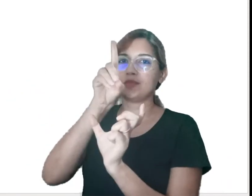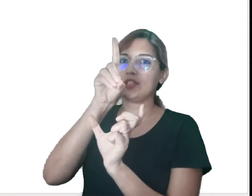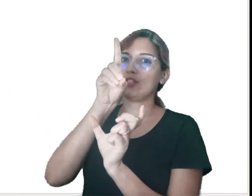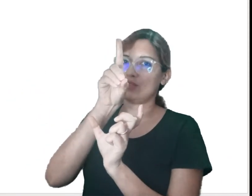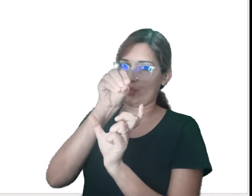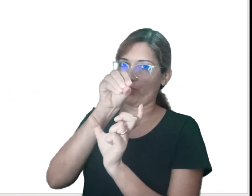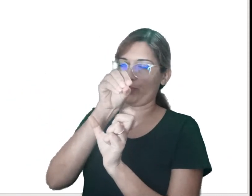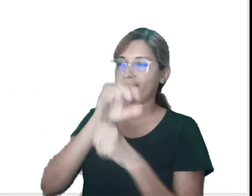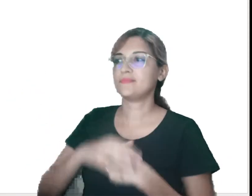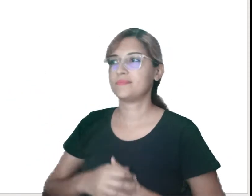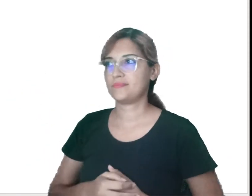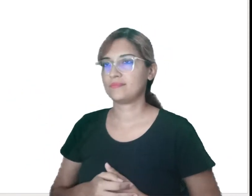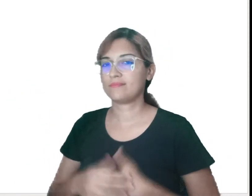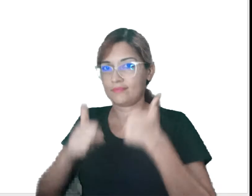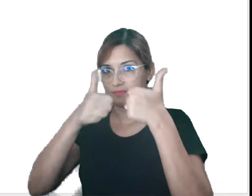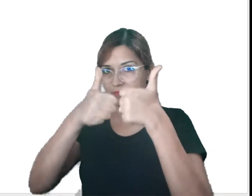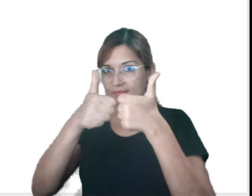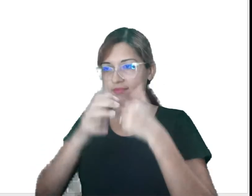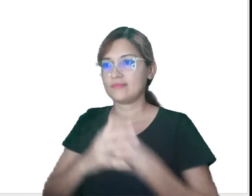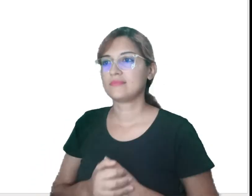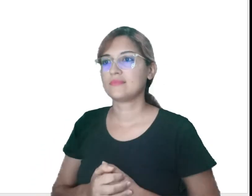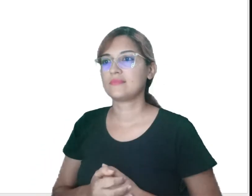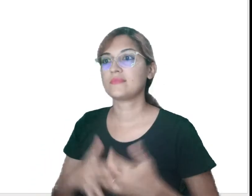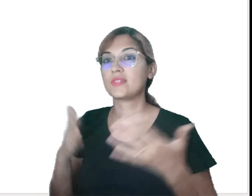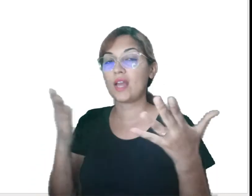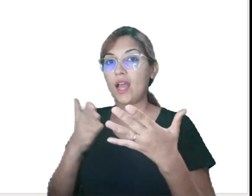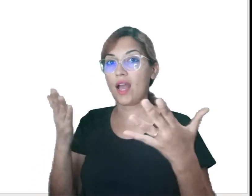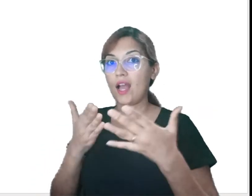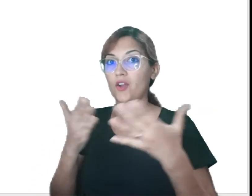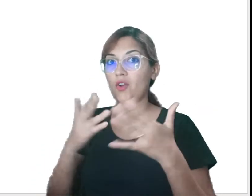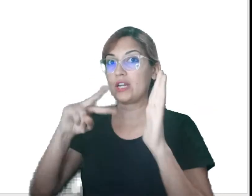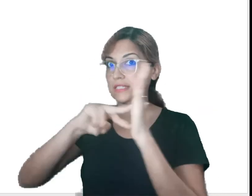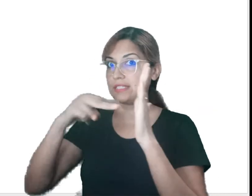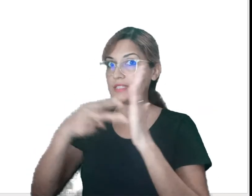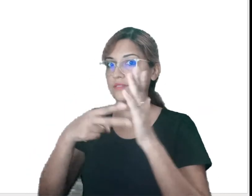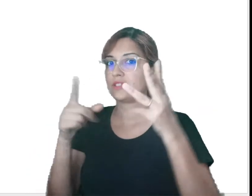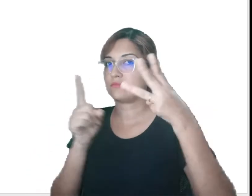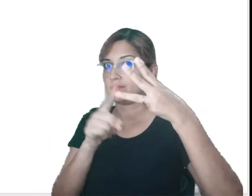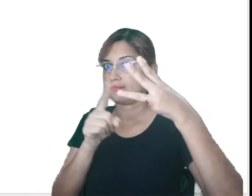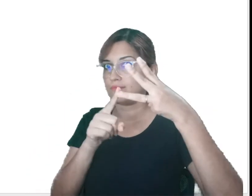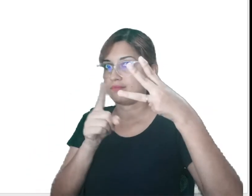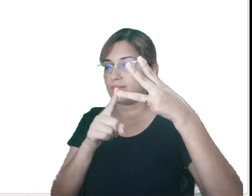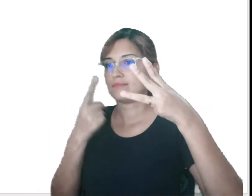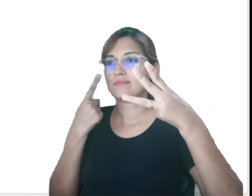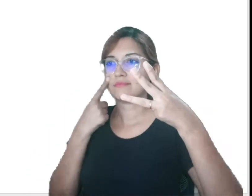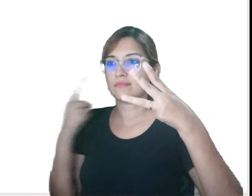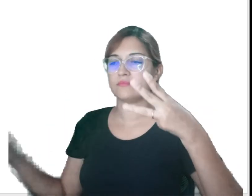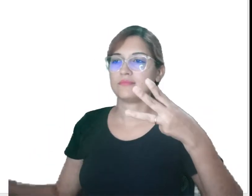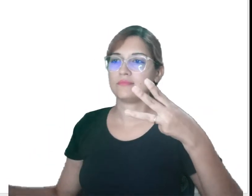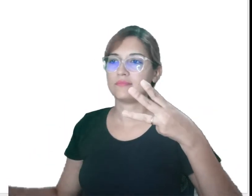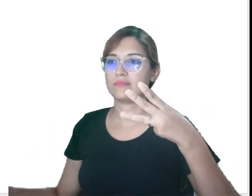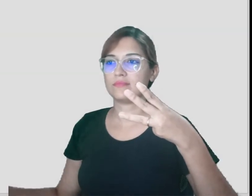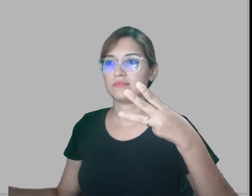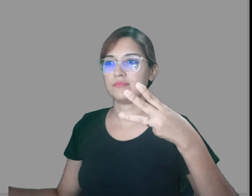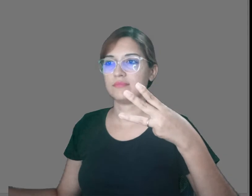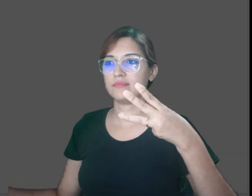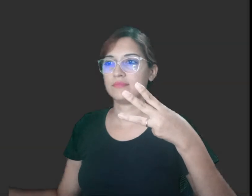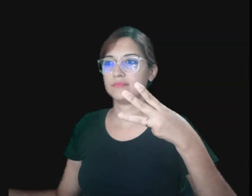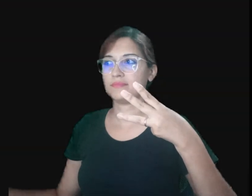preposição D, mais a contração com o artigo O, DÓ. Vamos ver o terceiro significado.